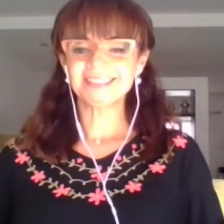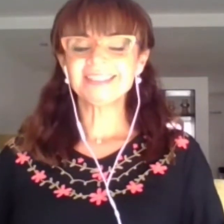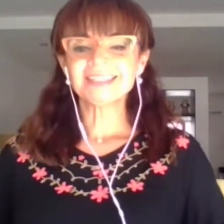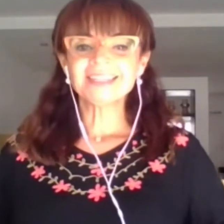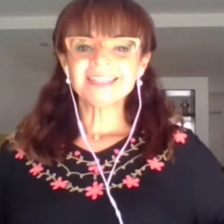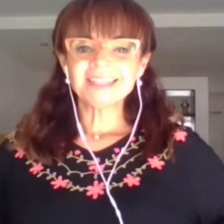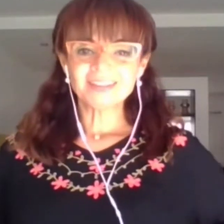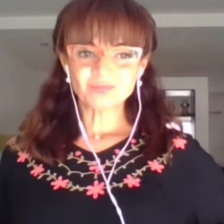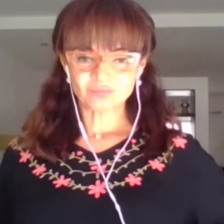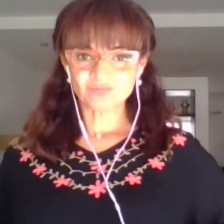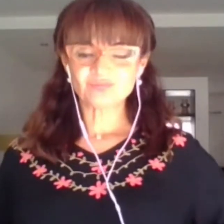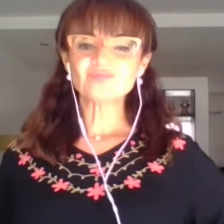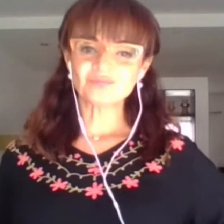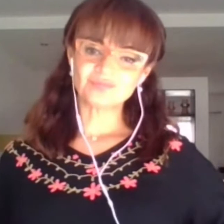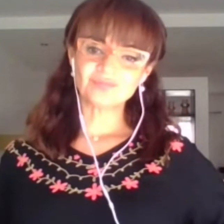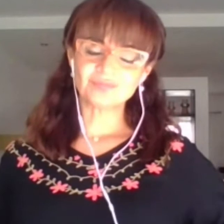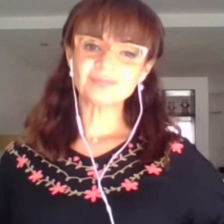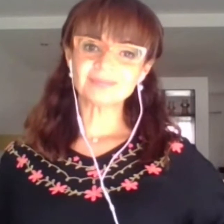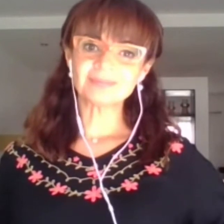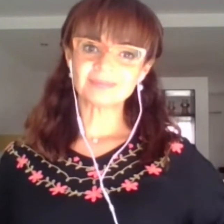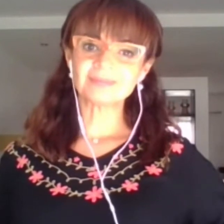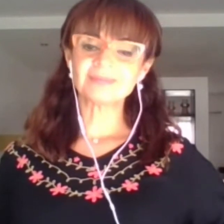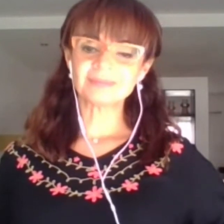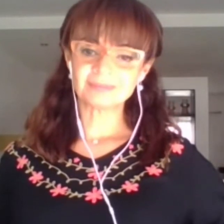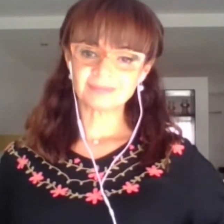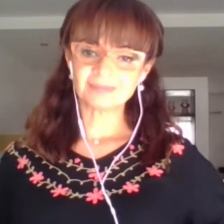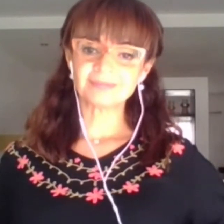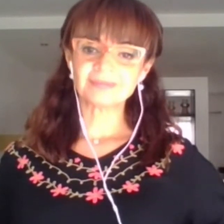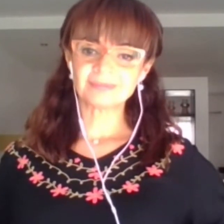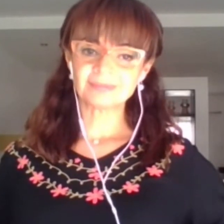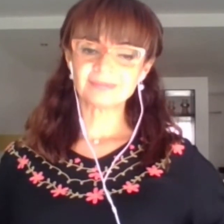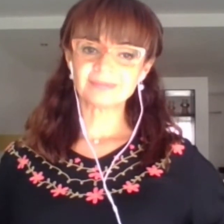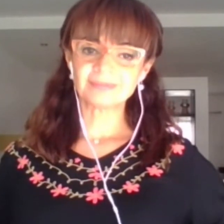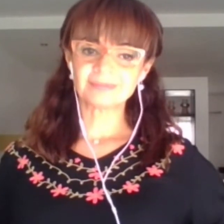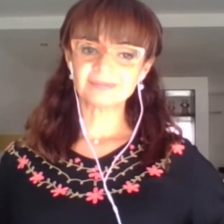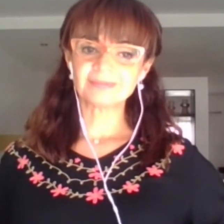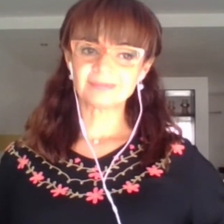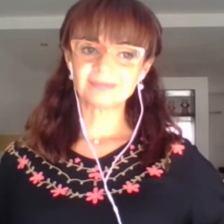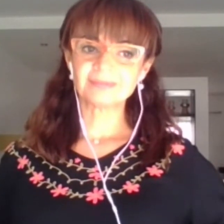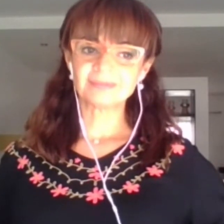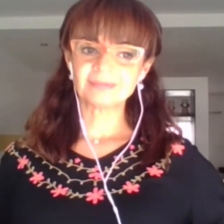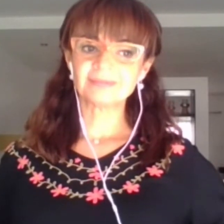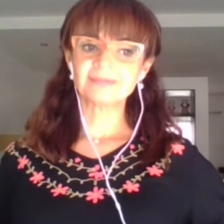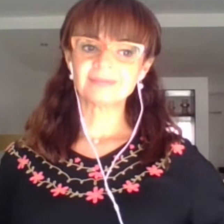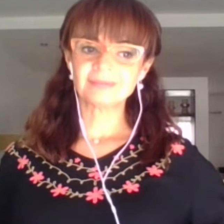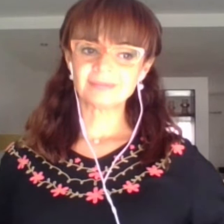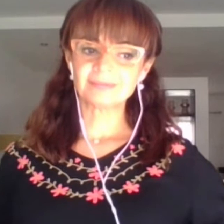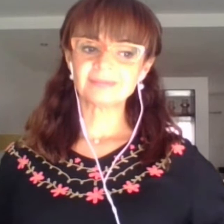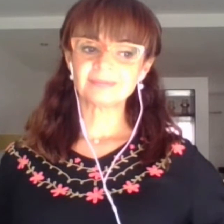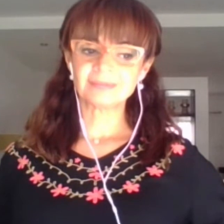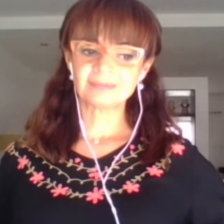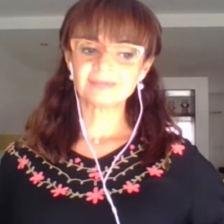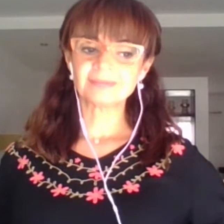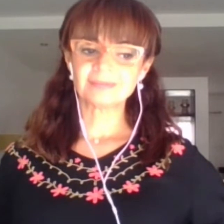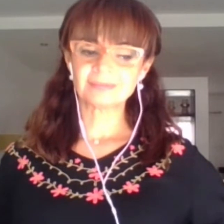tenerte con nosotros para analizar algunas cuestiones que tienen que ver con esta realidad a la que nos ha arrastrado el